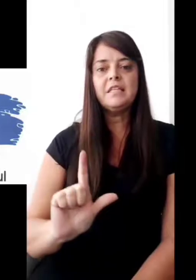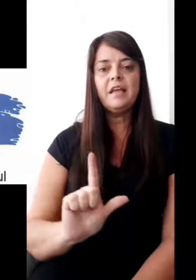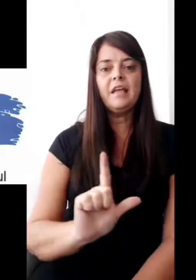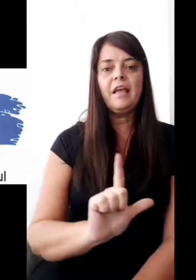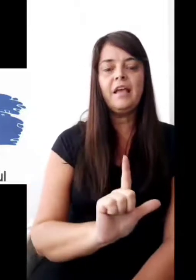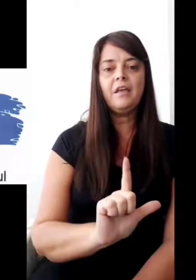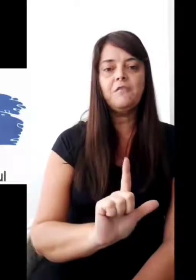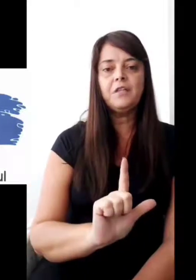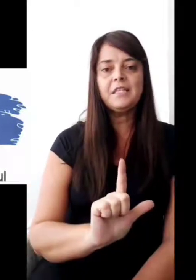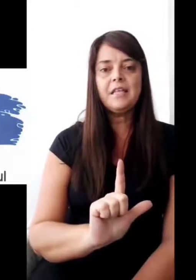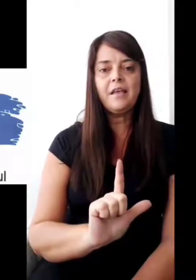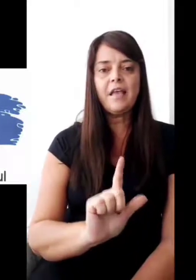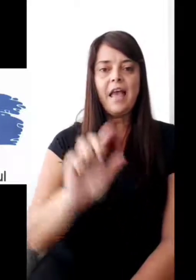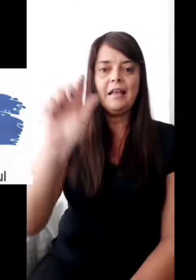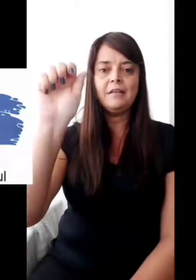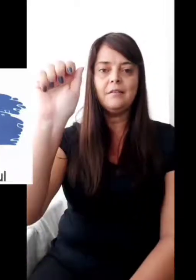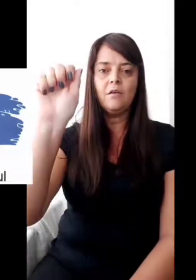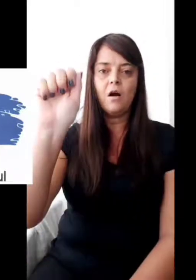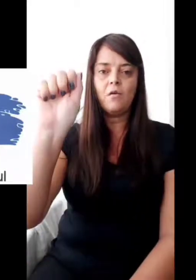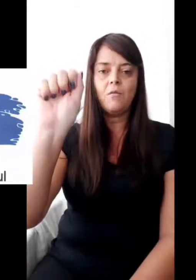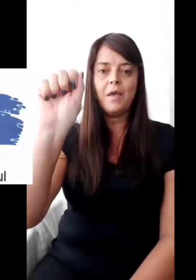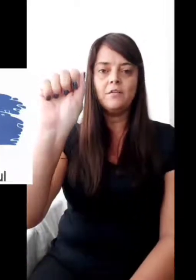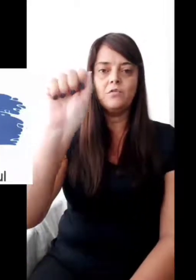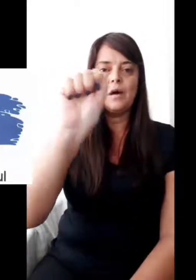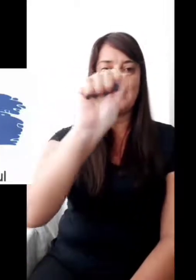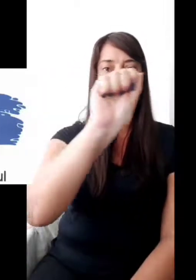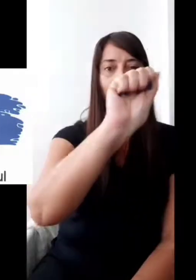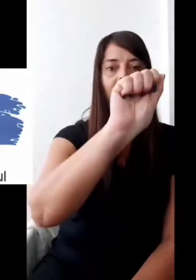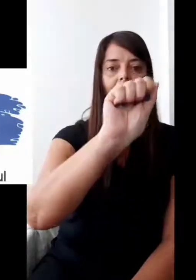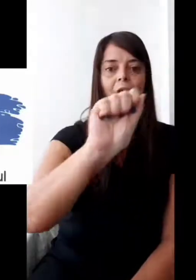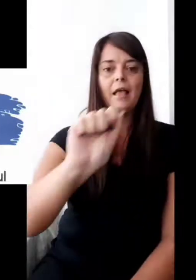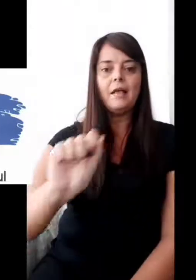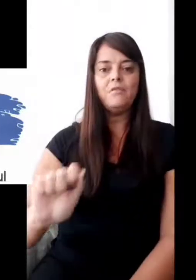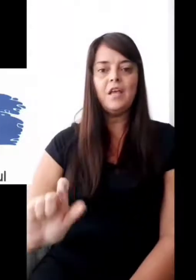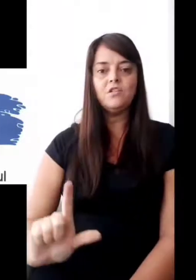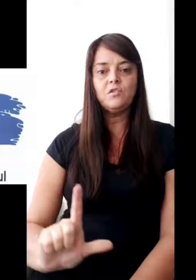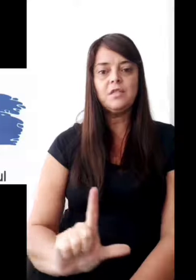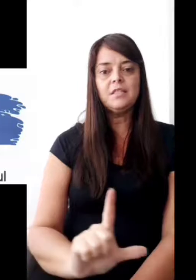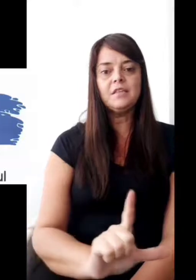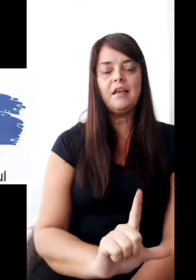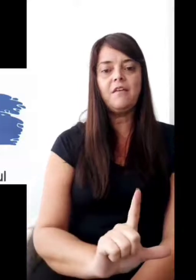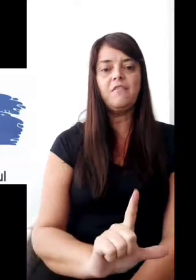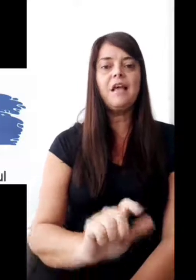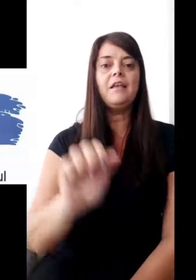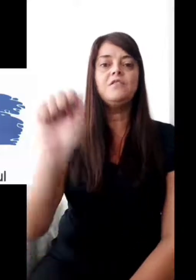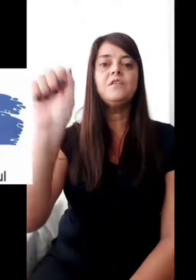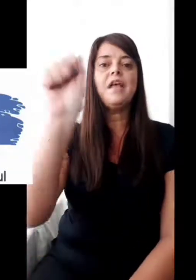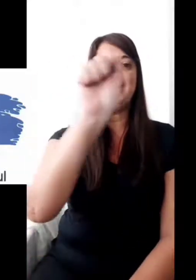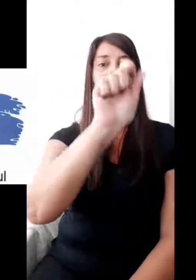Z e vou descer em L. Então, ó, começo A, desço em Z, finalizo em